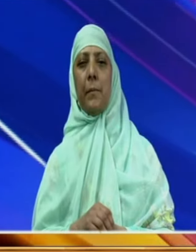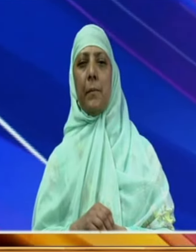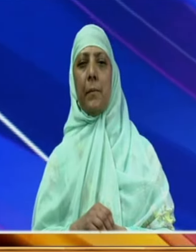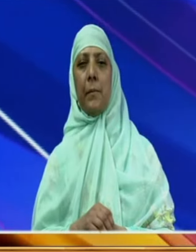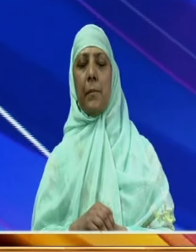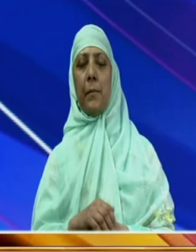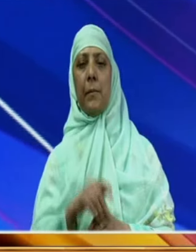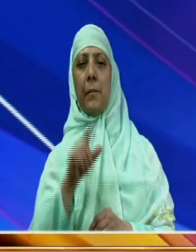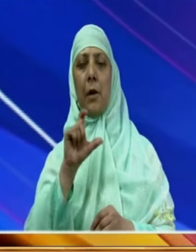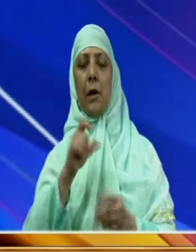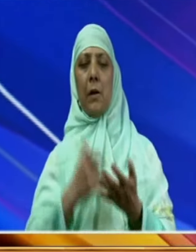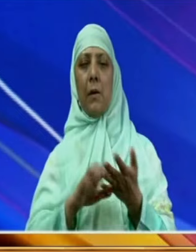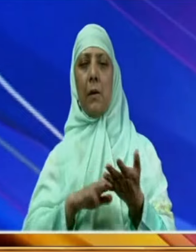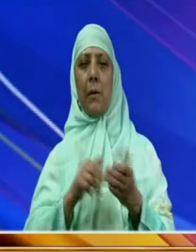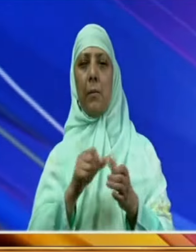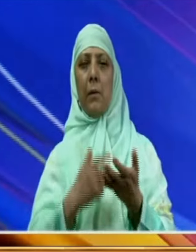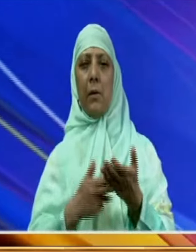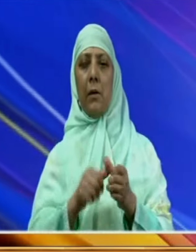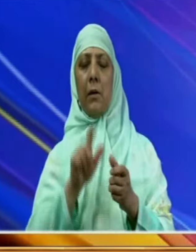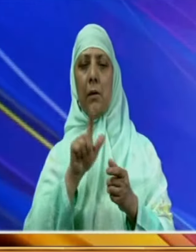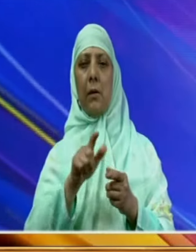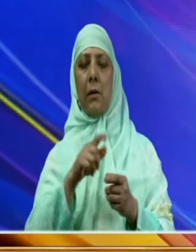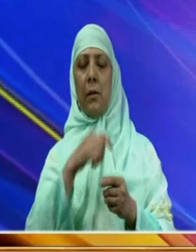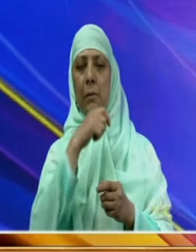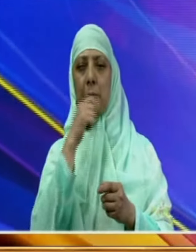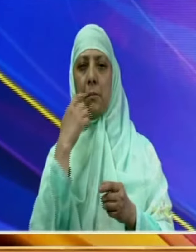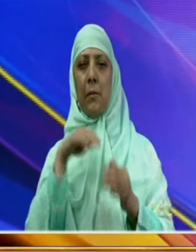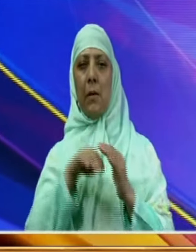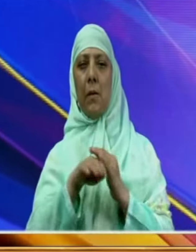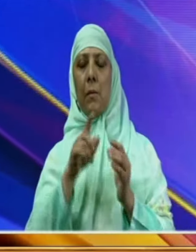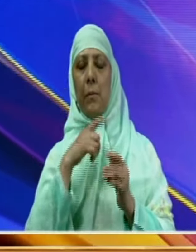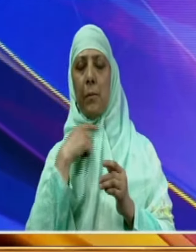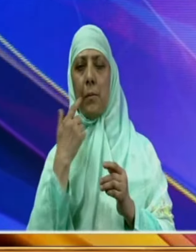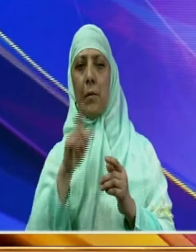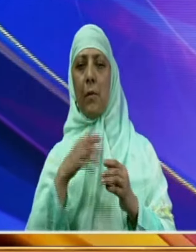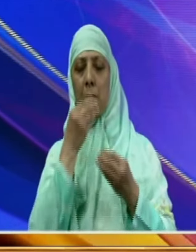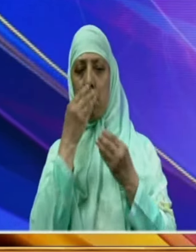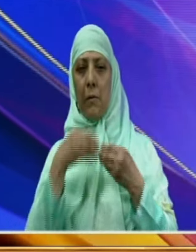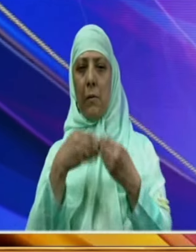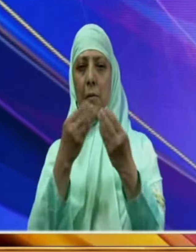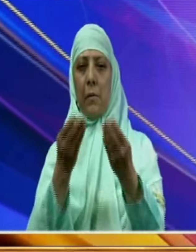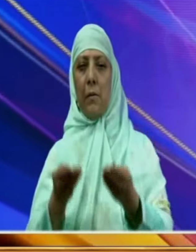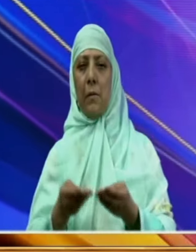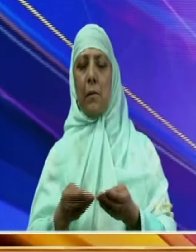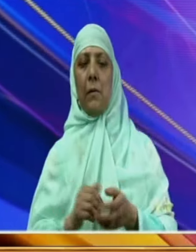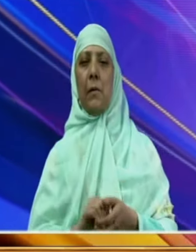وہ کرملن میں گمنام سفاہیوں کے مقبرے پر گل دائرہ بھی نظر کریں گے